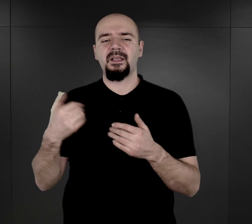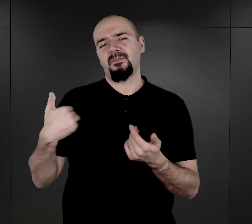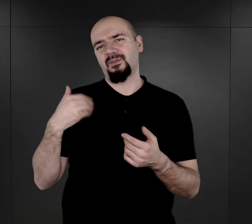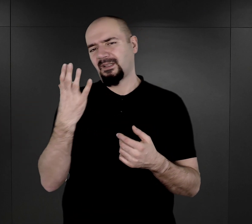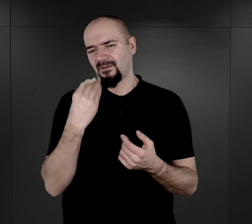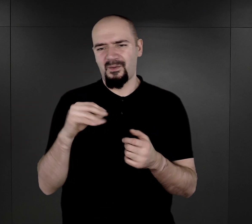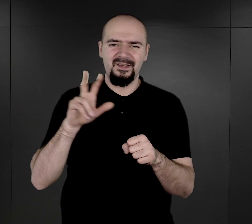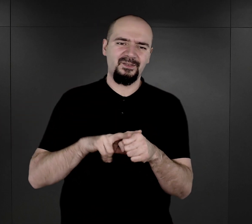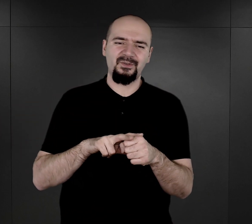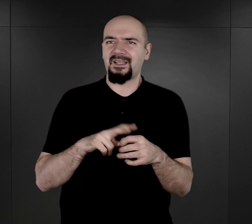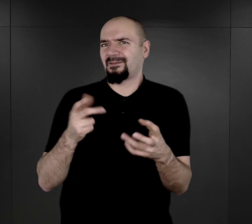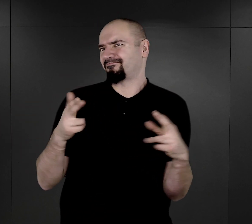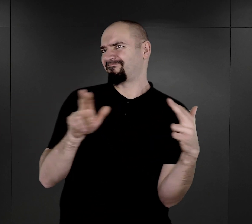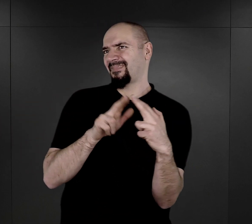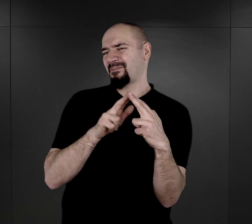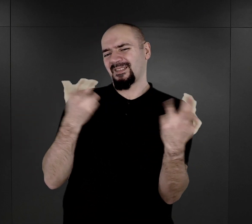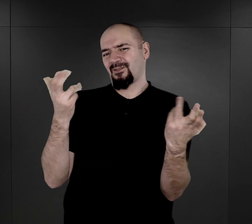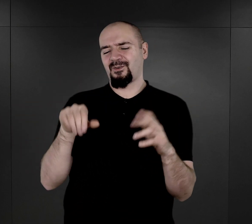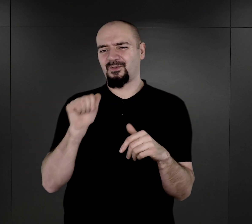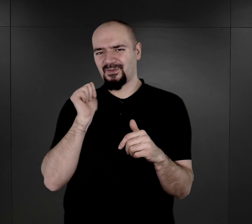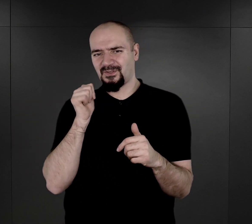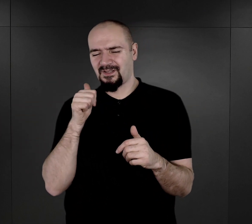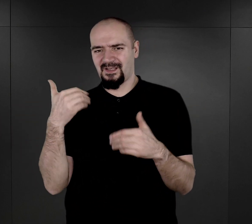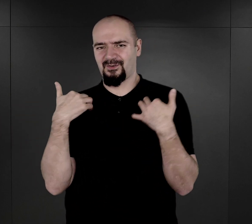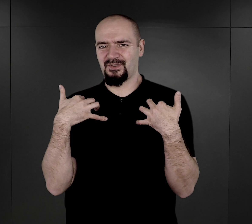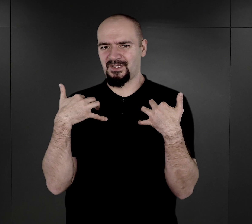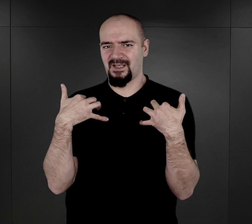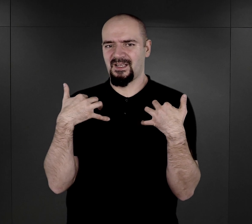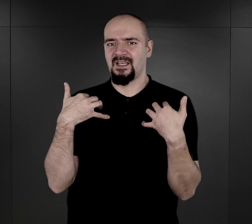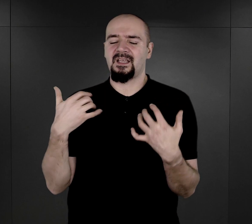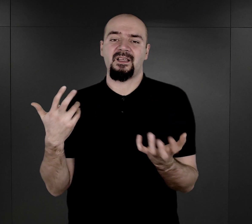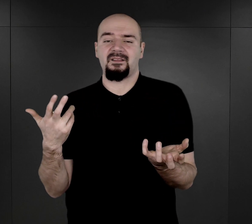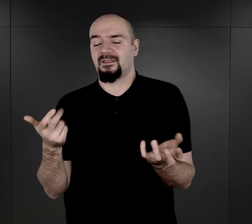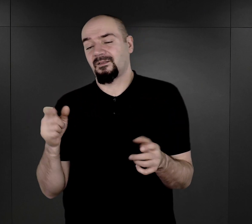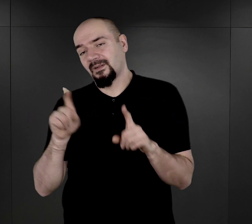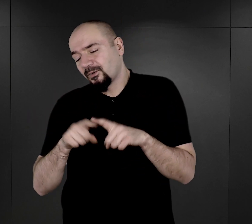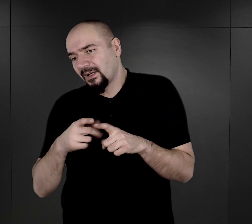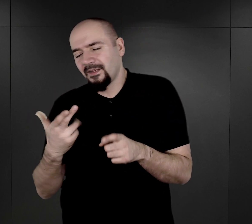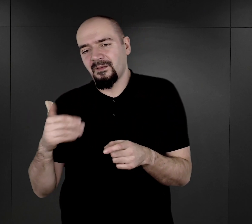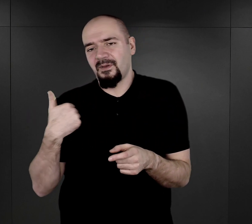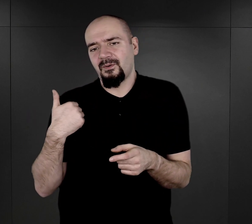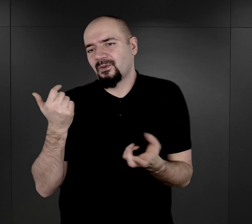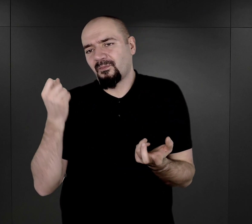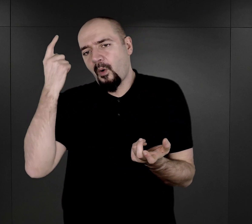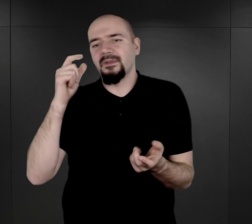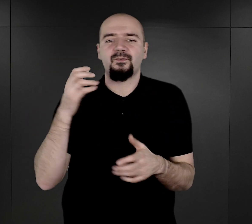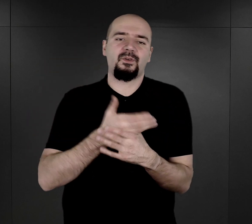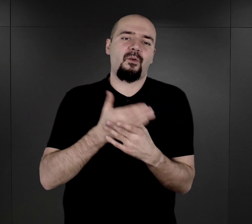do tej codzienności. Oczywiście nie było to intencją Romów, tylko raczej byli zachęcani do tego, żeby w ten